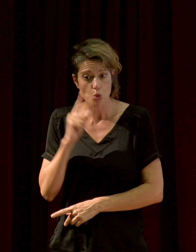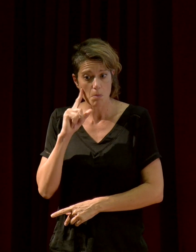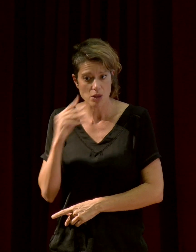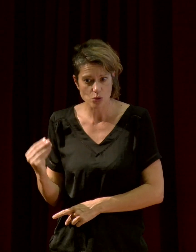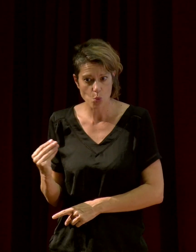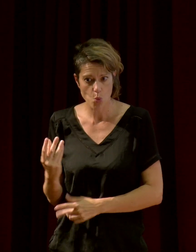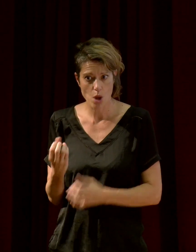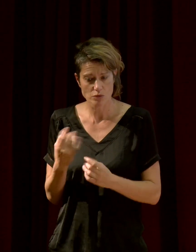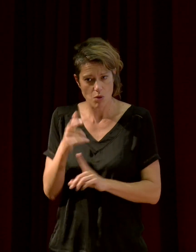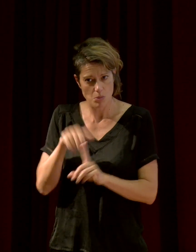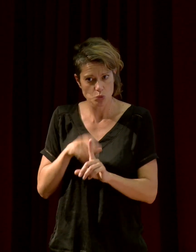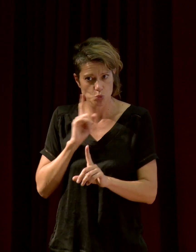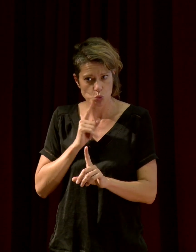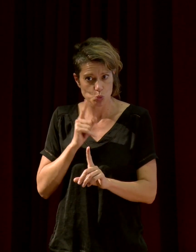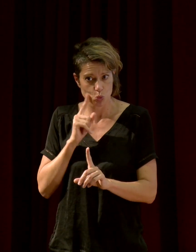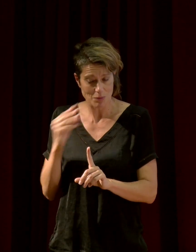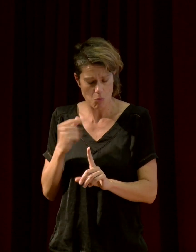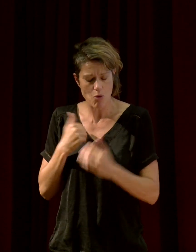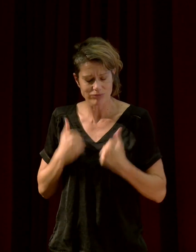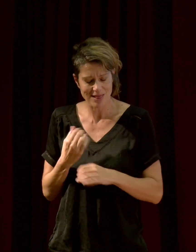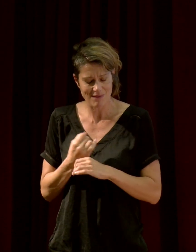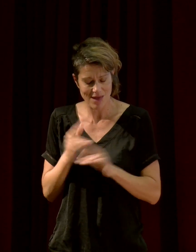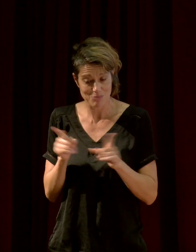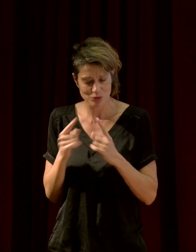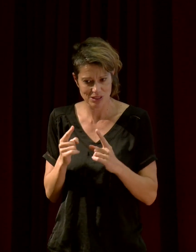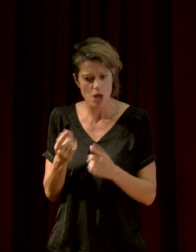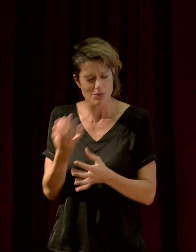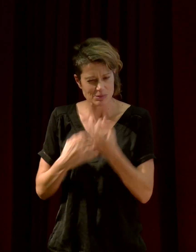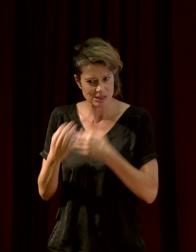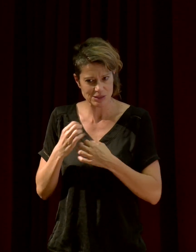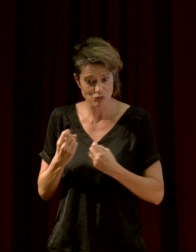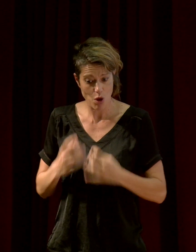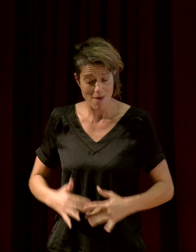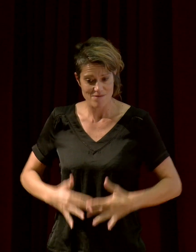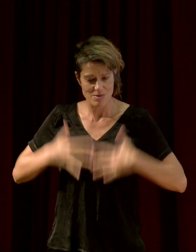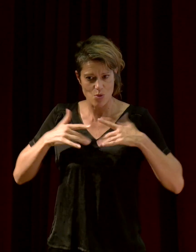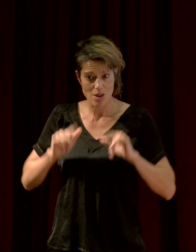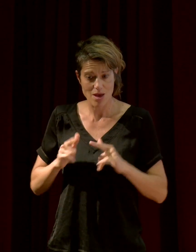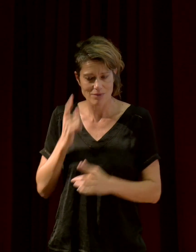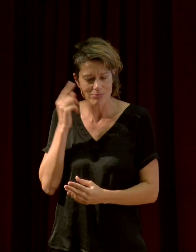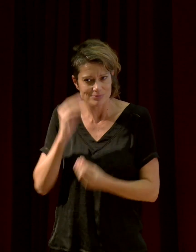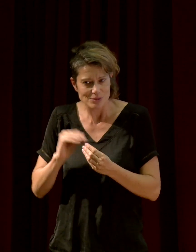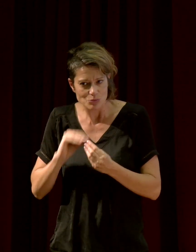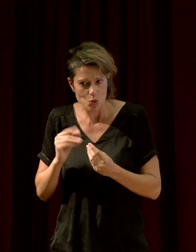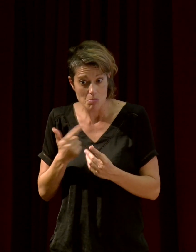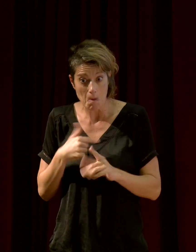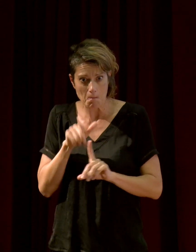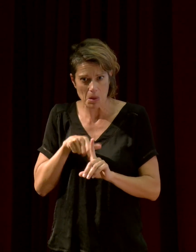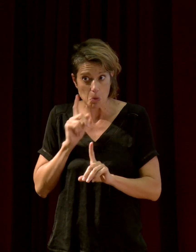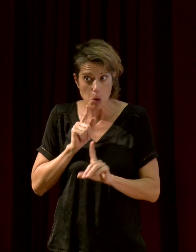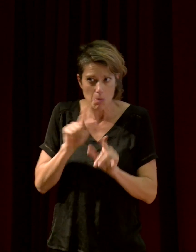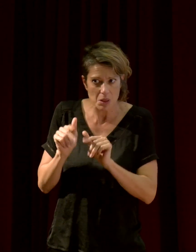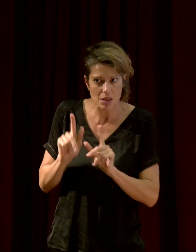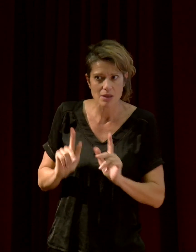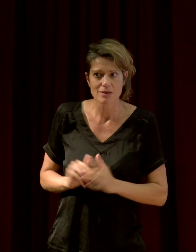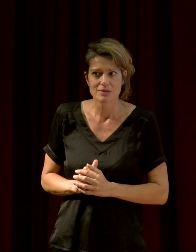de vibrations, du son, parce que je travaille en musique, et je me demandais, puisqu'ils sont là, est-ce que ces vibrations sonores qui leur